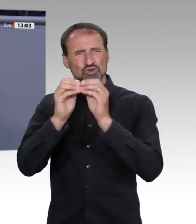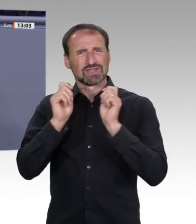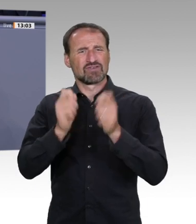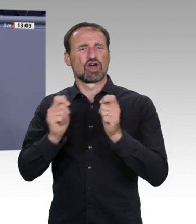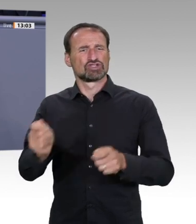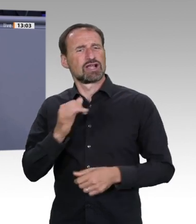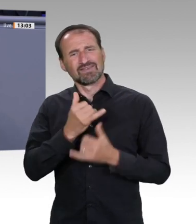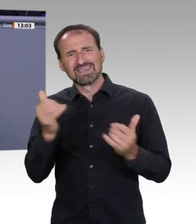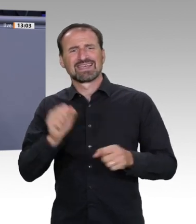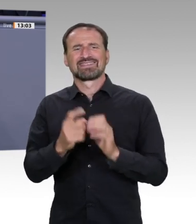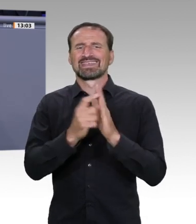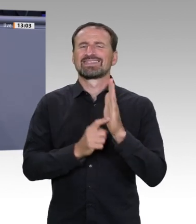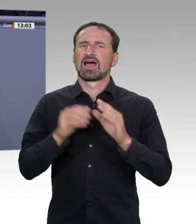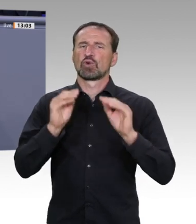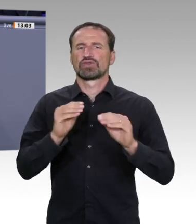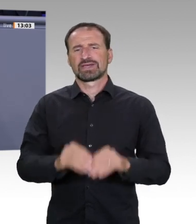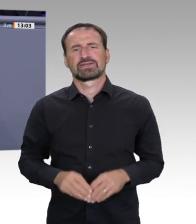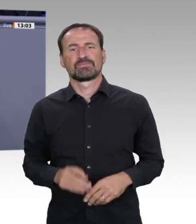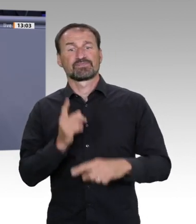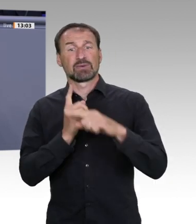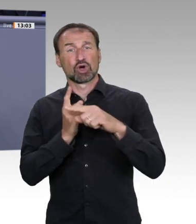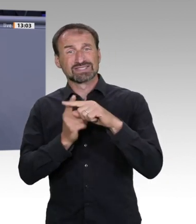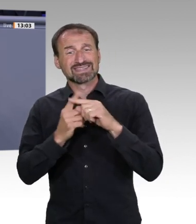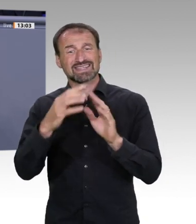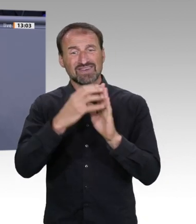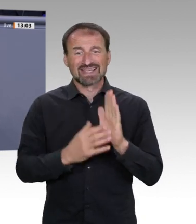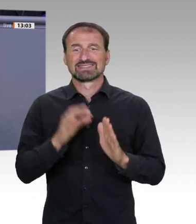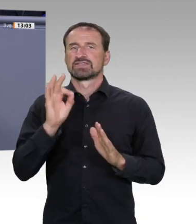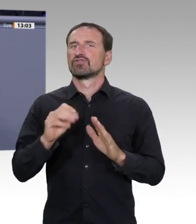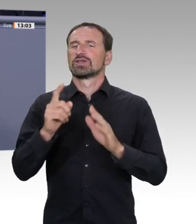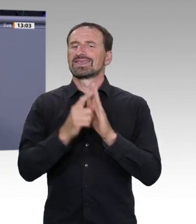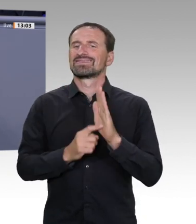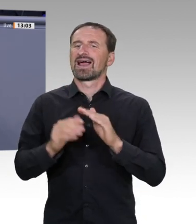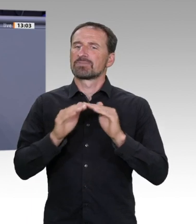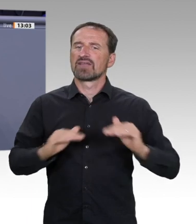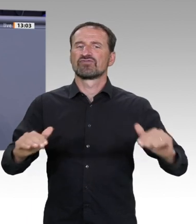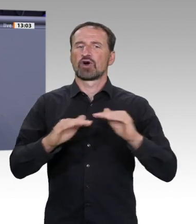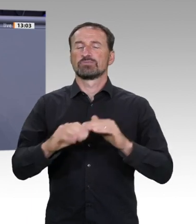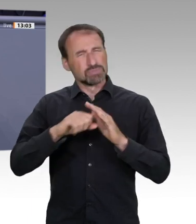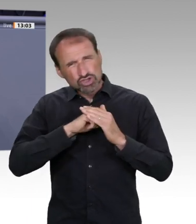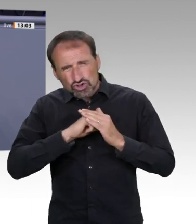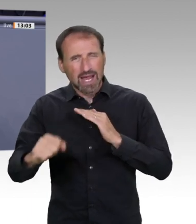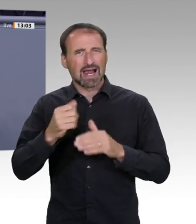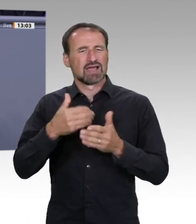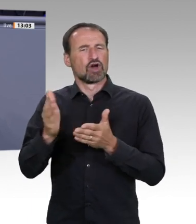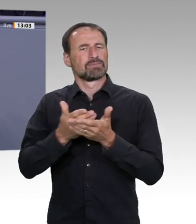Entbürokratisierung des Digitalpakts. Aber Frau Karliczek, statt zu handeln,